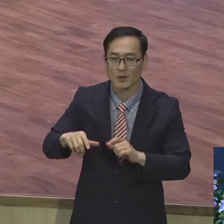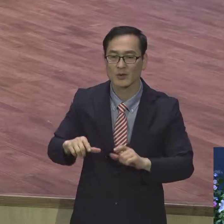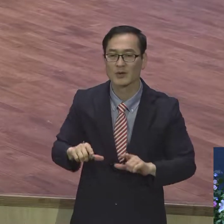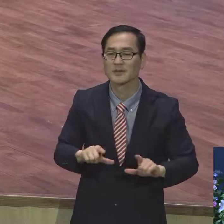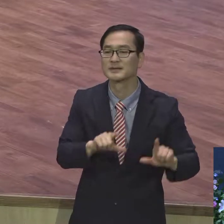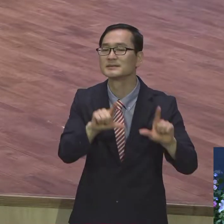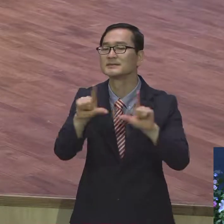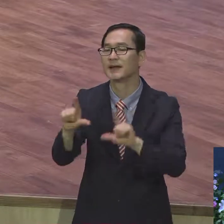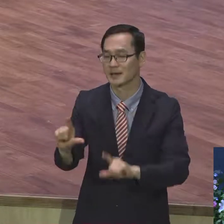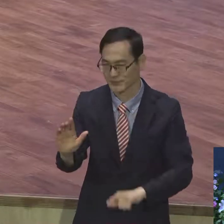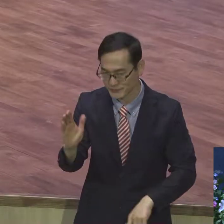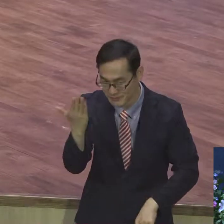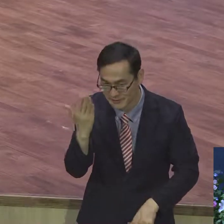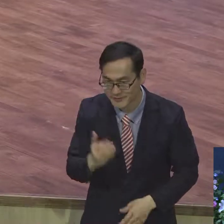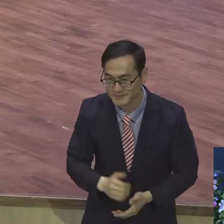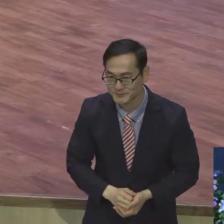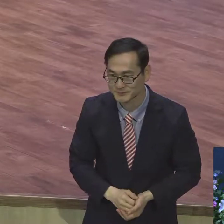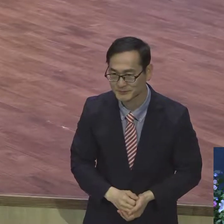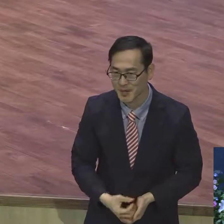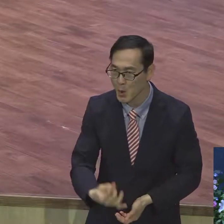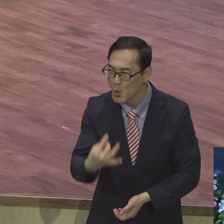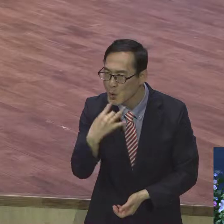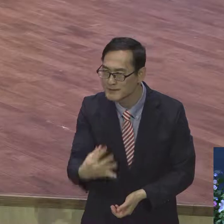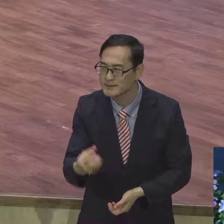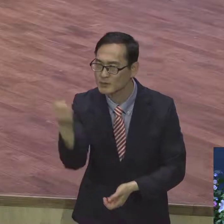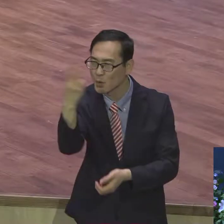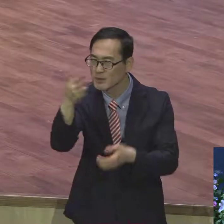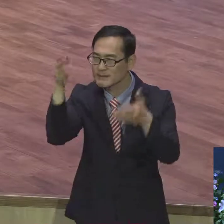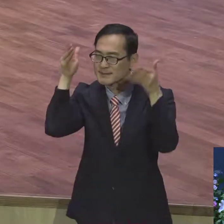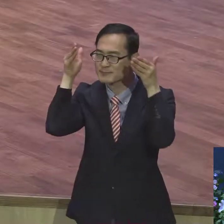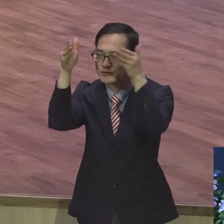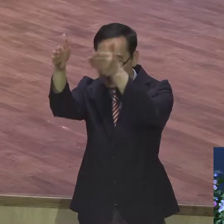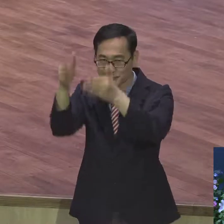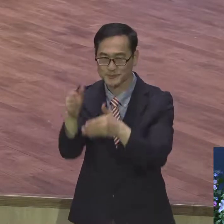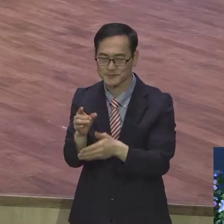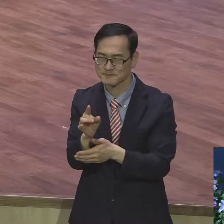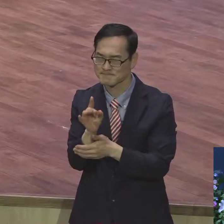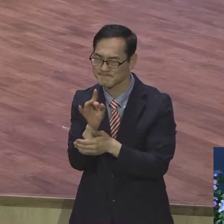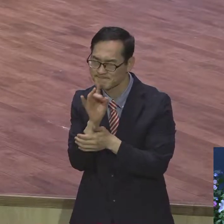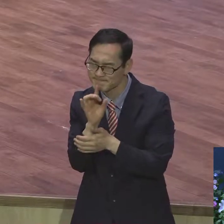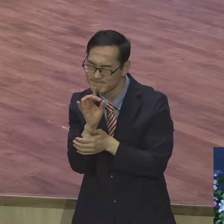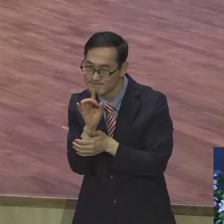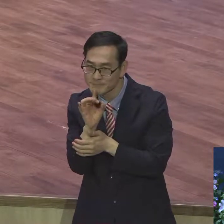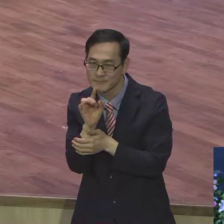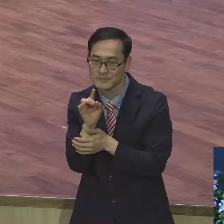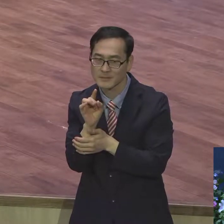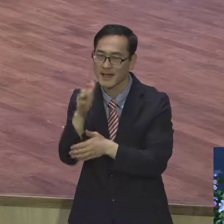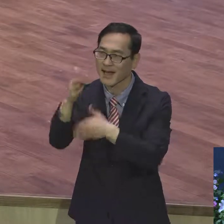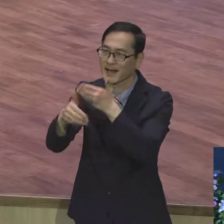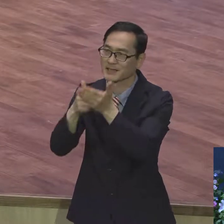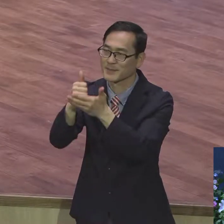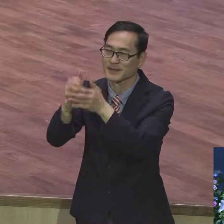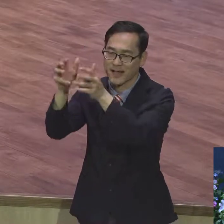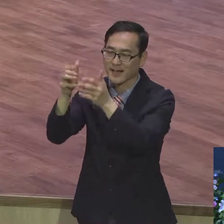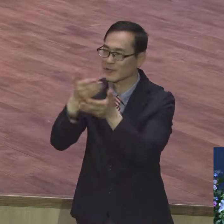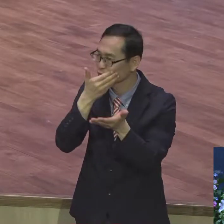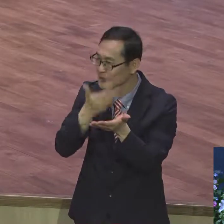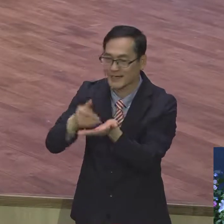성도들 오직과 집중해 영적 이 자세를 가지고 하나님 나라에 쓰임 받는 의의 무기들이 다 되시길